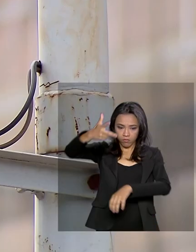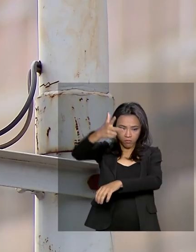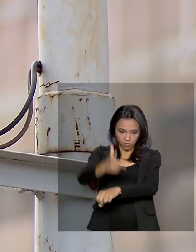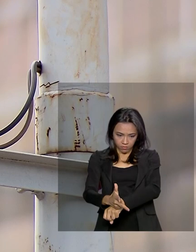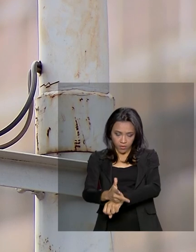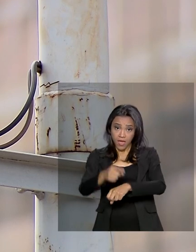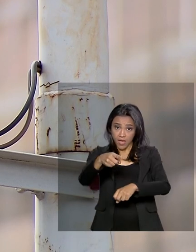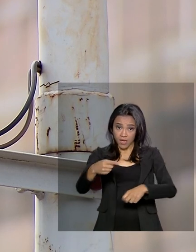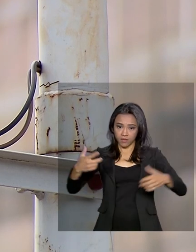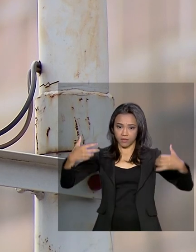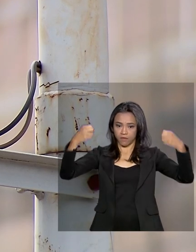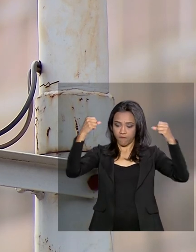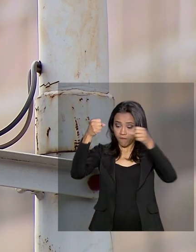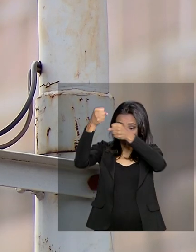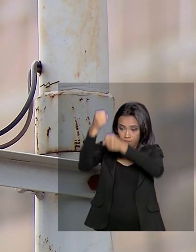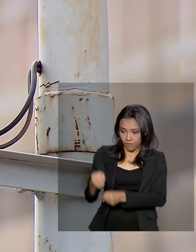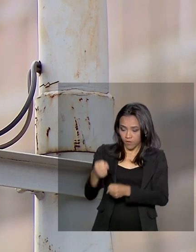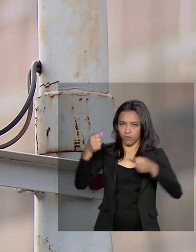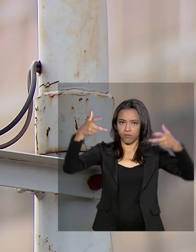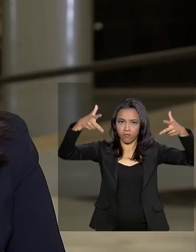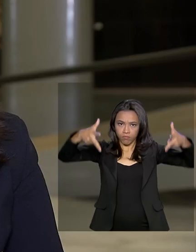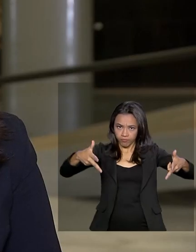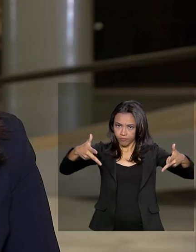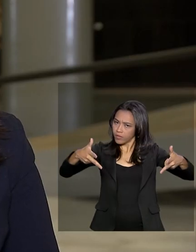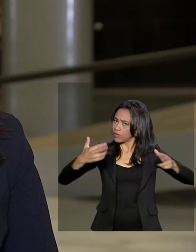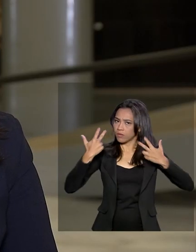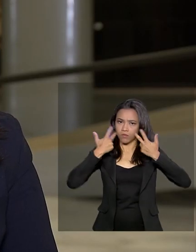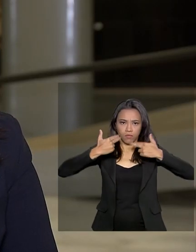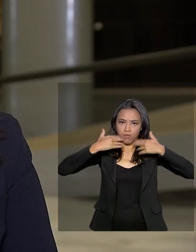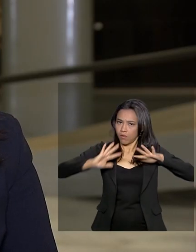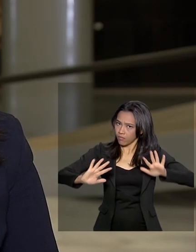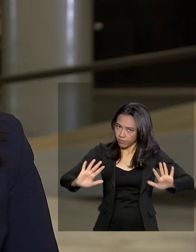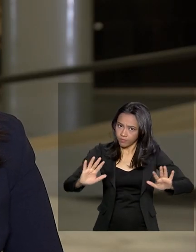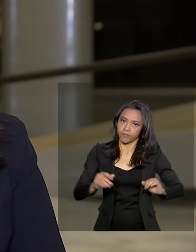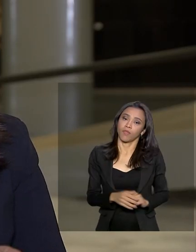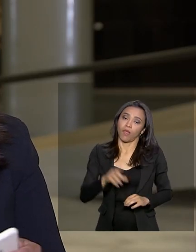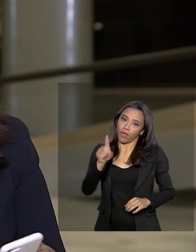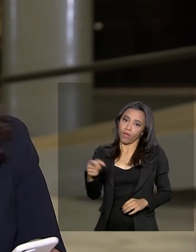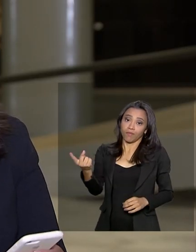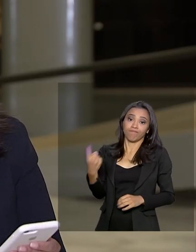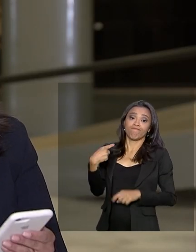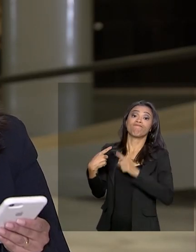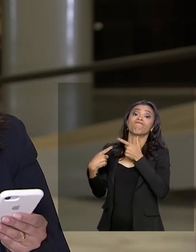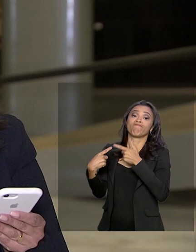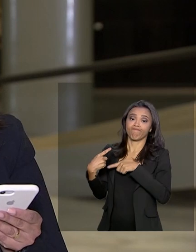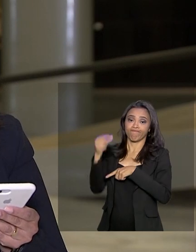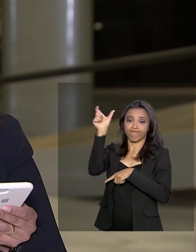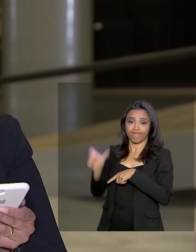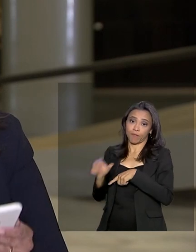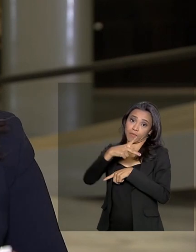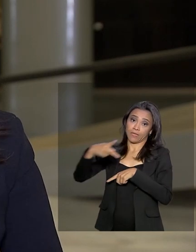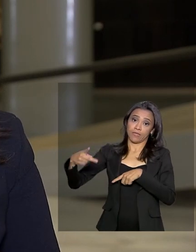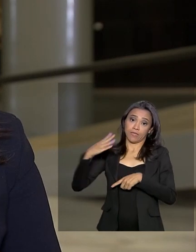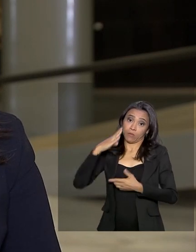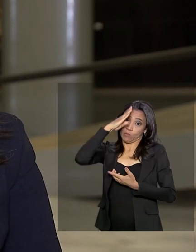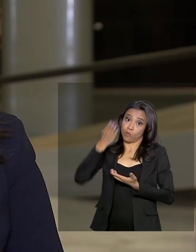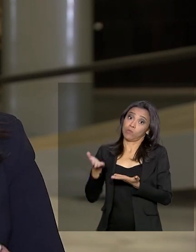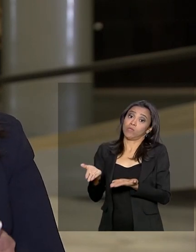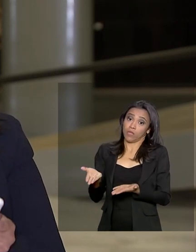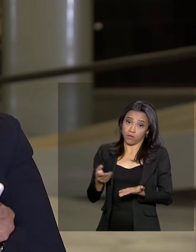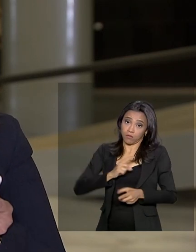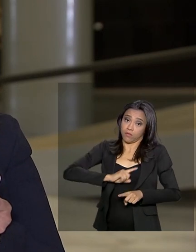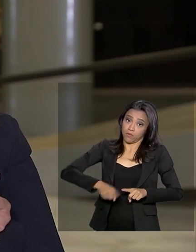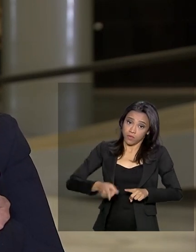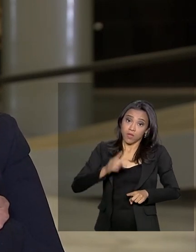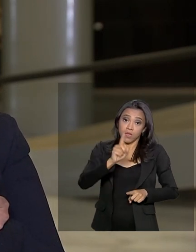postes, esses continuam funcionando normalmente. Essa orientação foi dada pelo presidente Jair Bolsonaro e o objetivo é que o Ministério